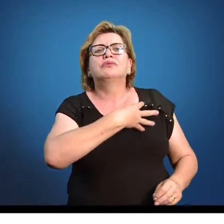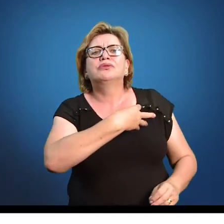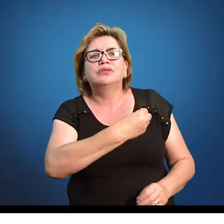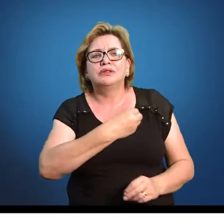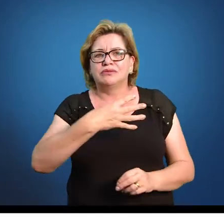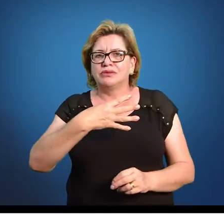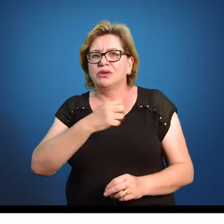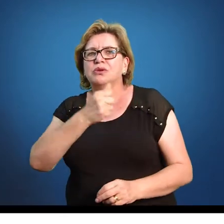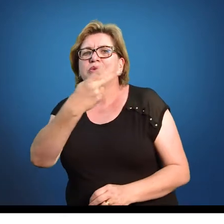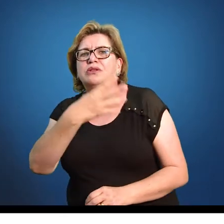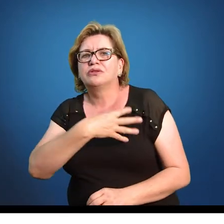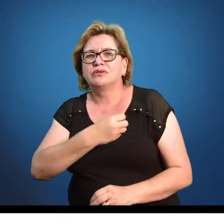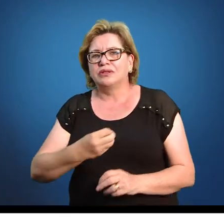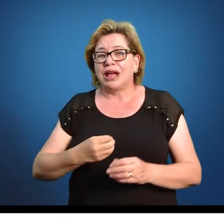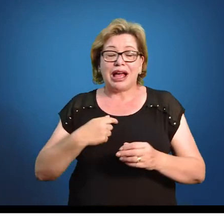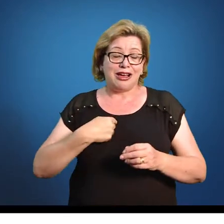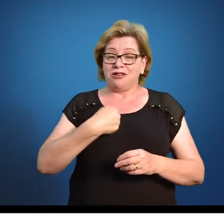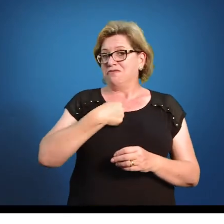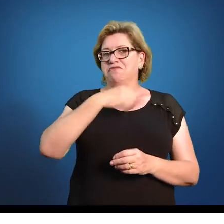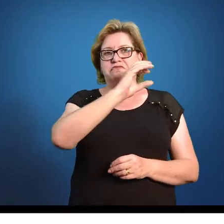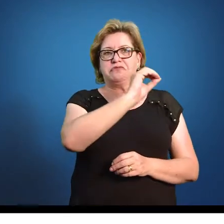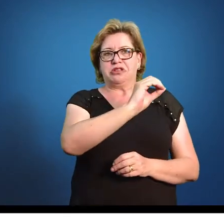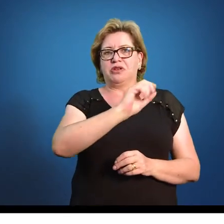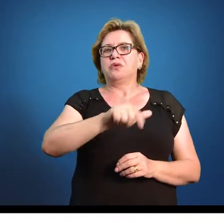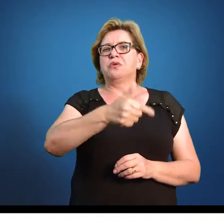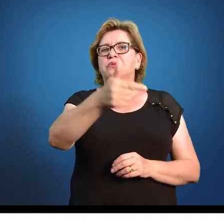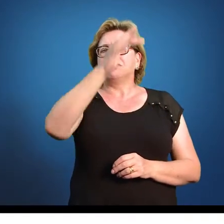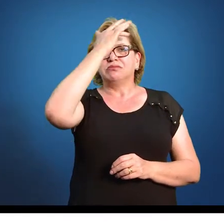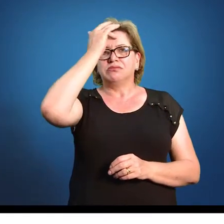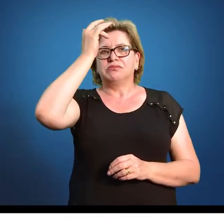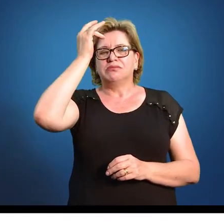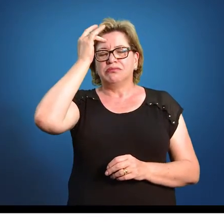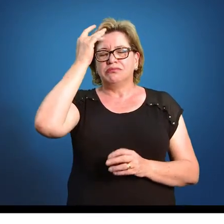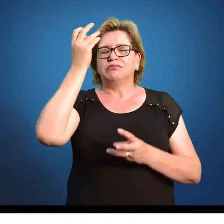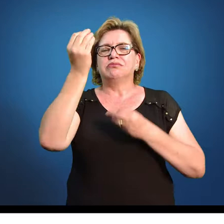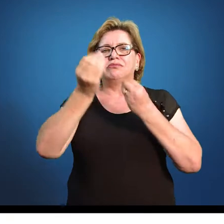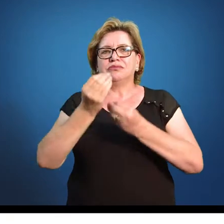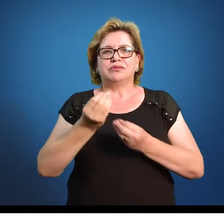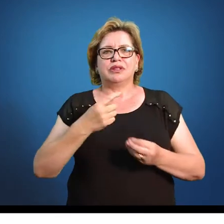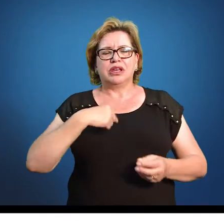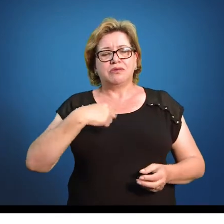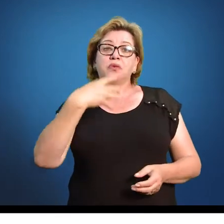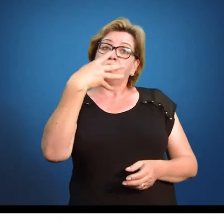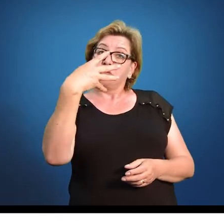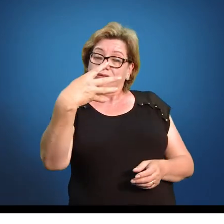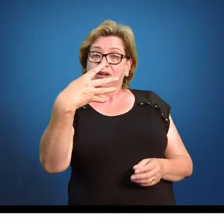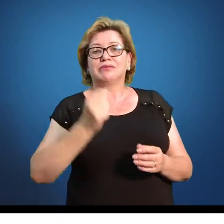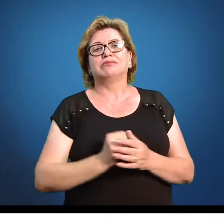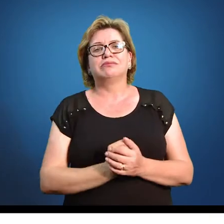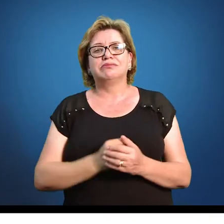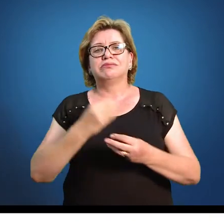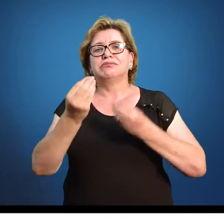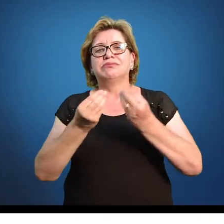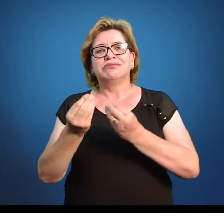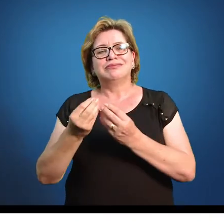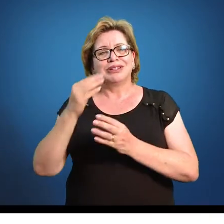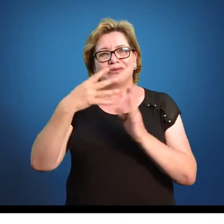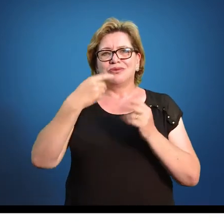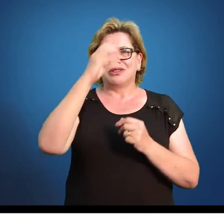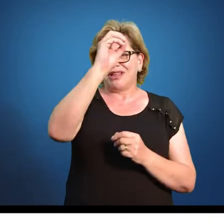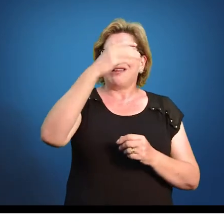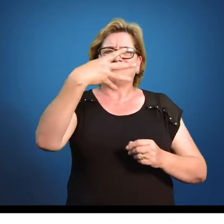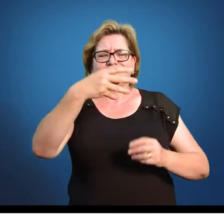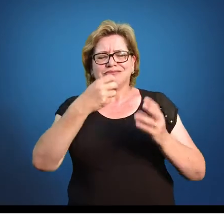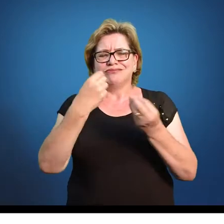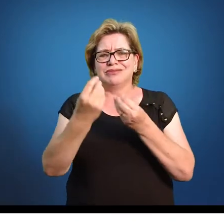perguntando quantos filhos você tem. A pessoa disse, não tenho filhos. Então a gente indicou como zero. O outro falou, não, eu tenho quatro filhos. Foi quatro. E